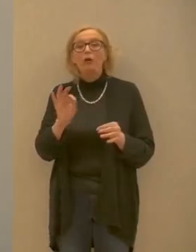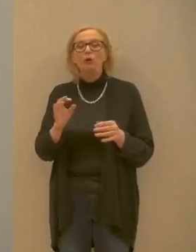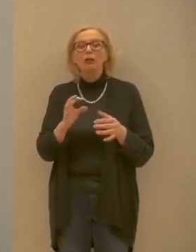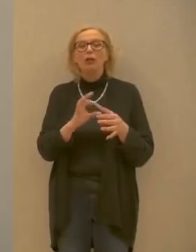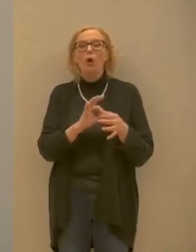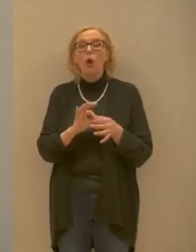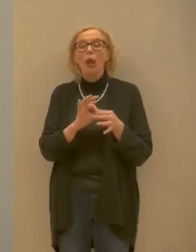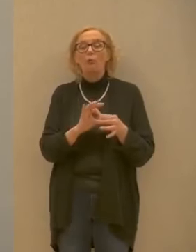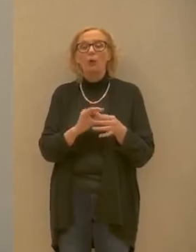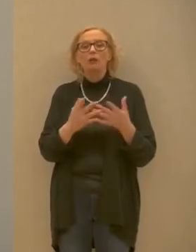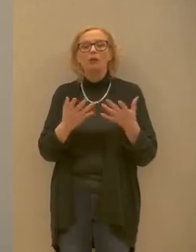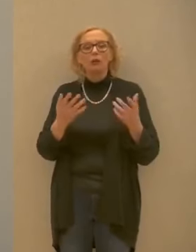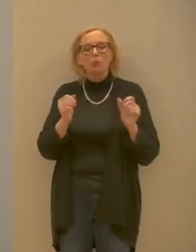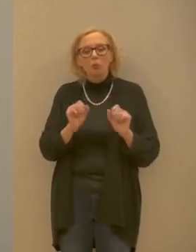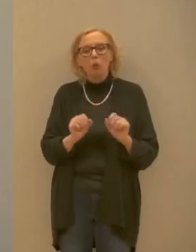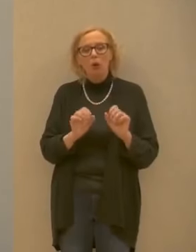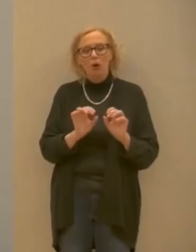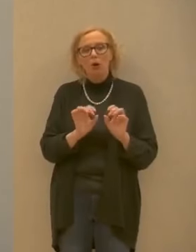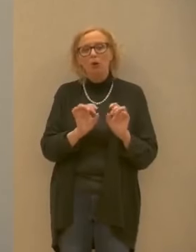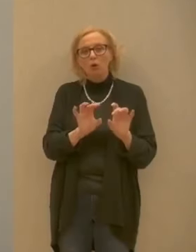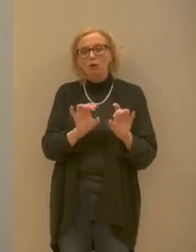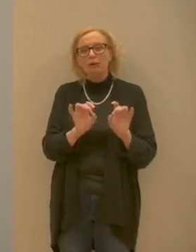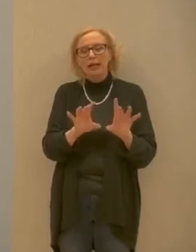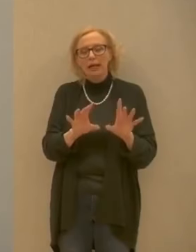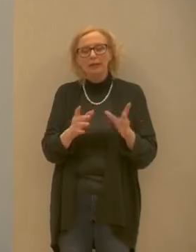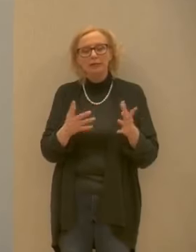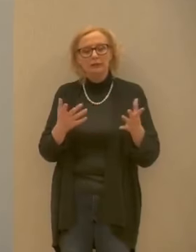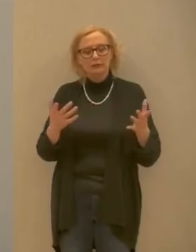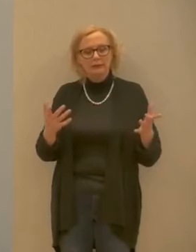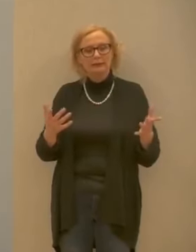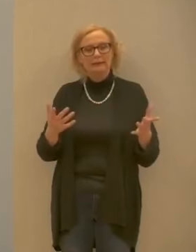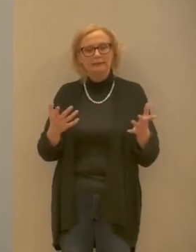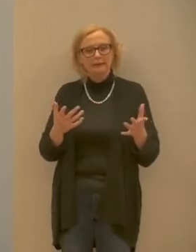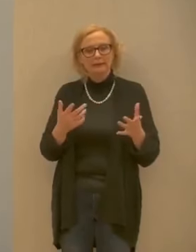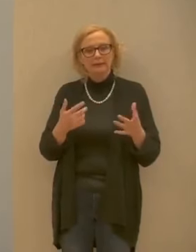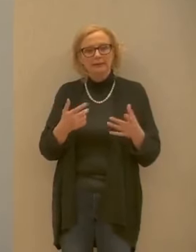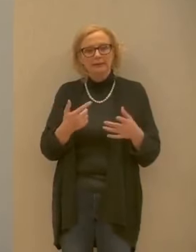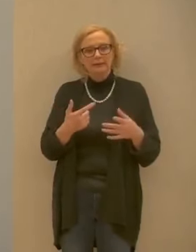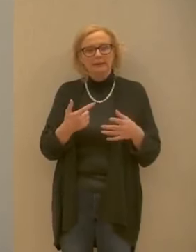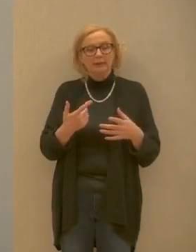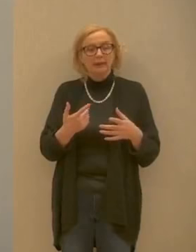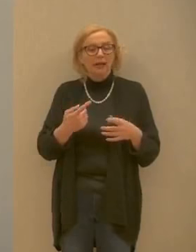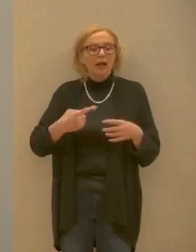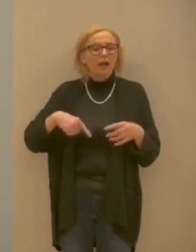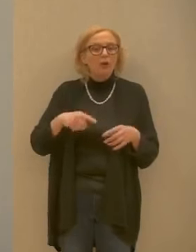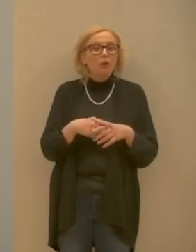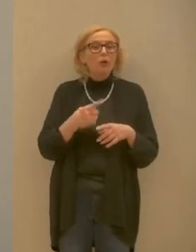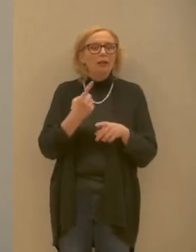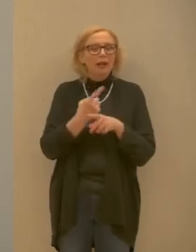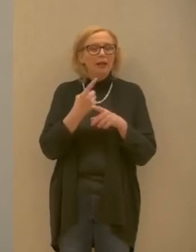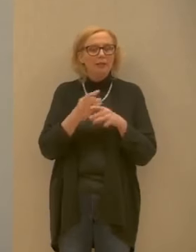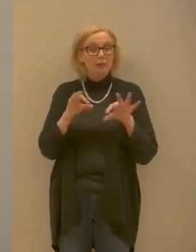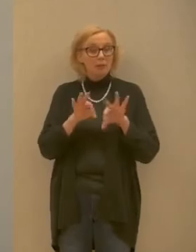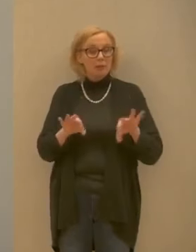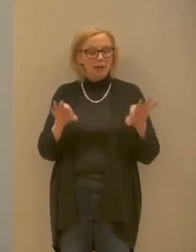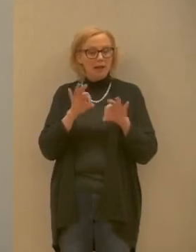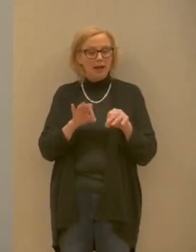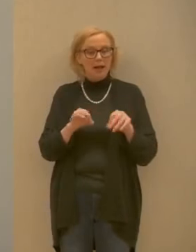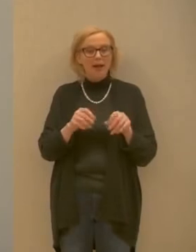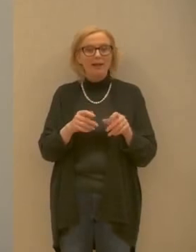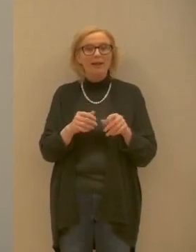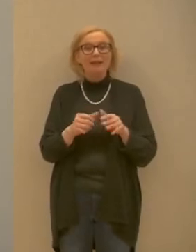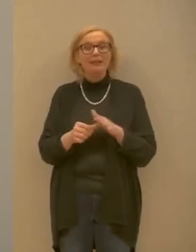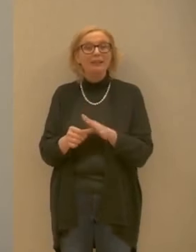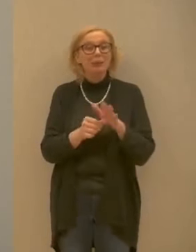essere contagiati dobbiamo prepararci a gestire l'organizzazione con meno personale sanitario cosa che sta succedendo